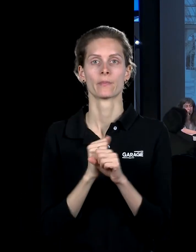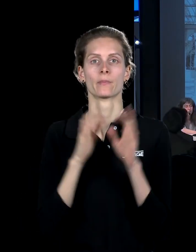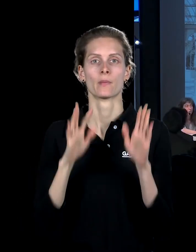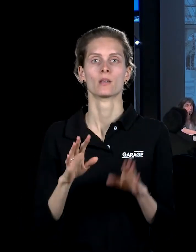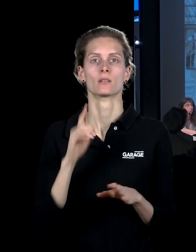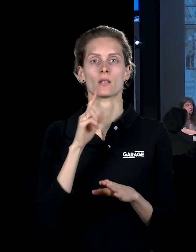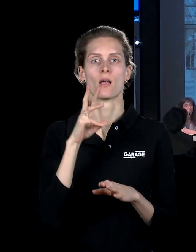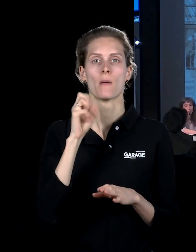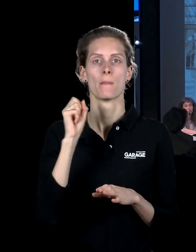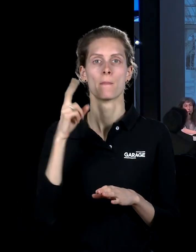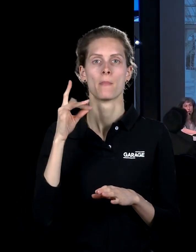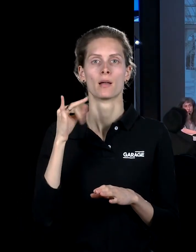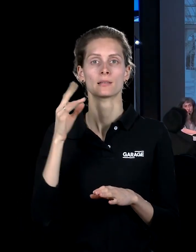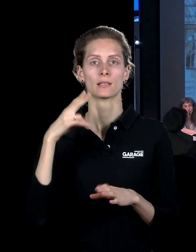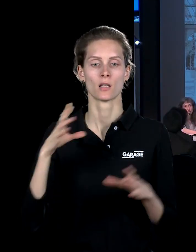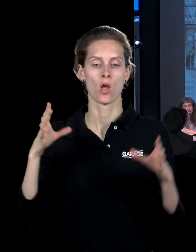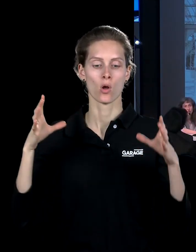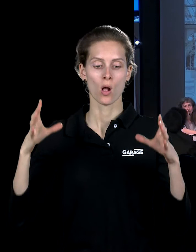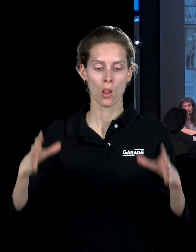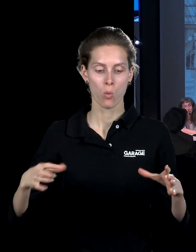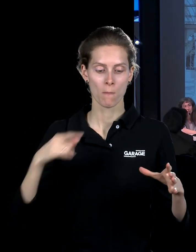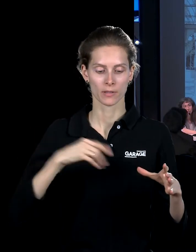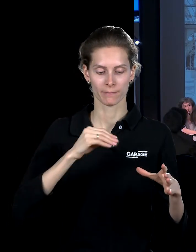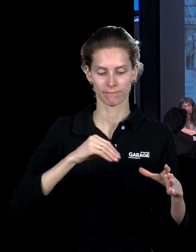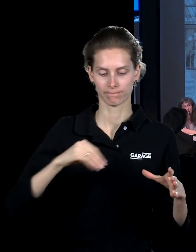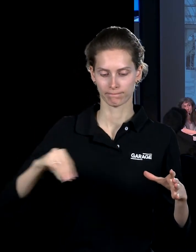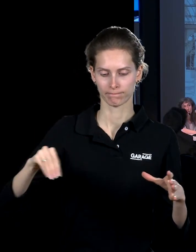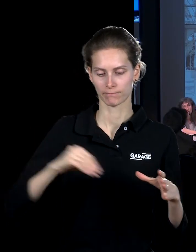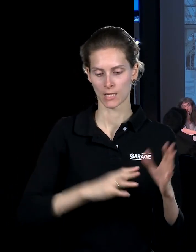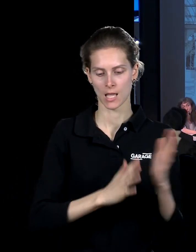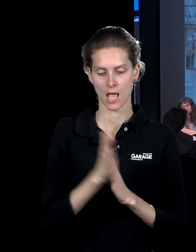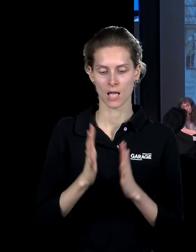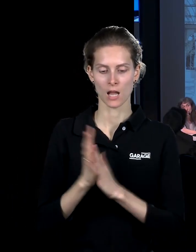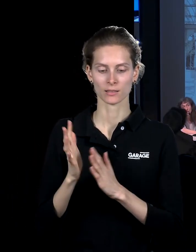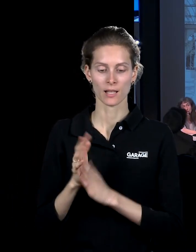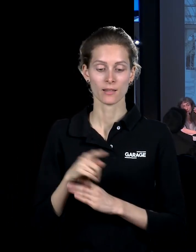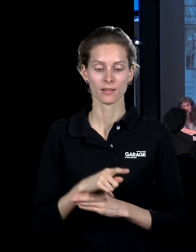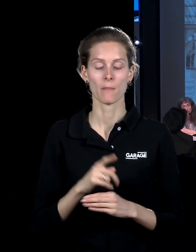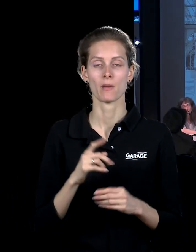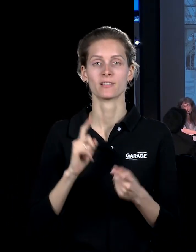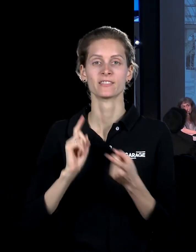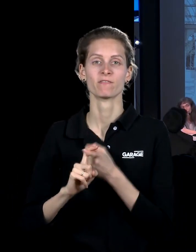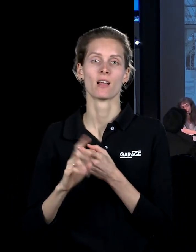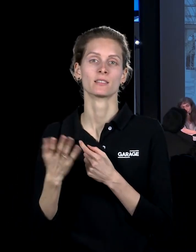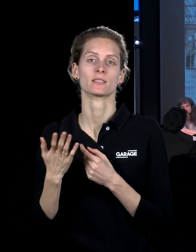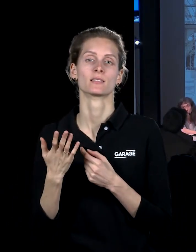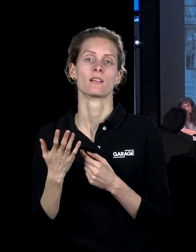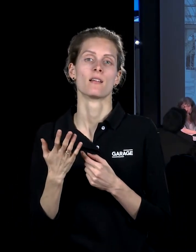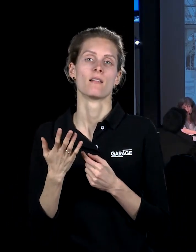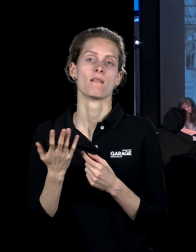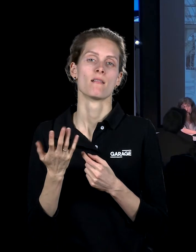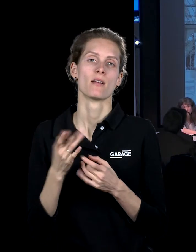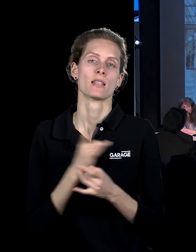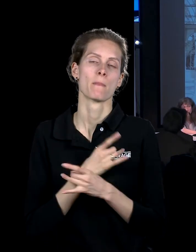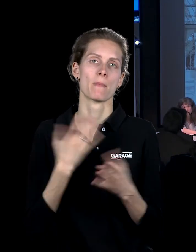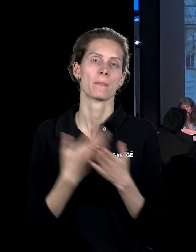оранжереи, клумба, на которой высажены все растения, связанные для нас с теми или иными праздниками. Красные розы на День святого